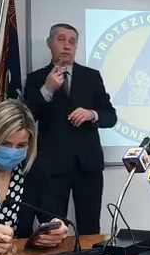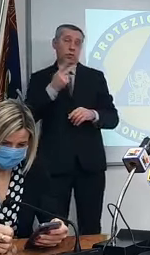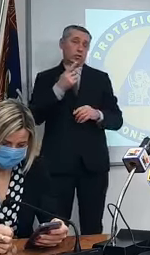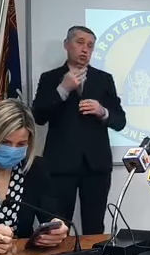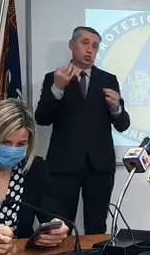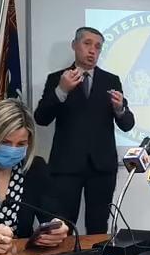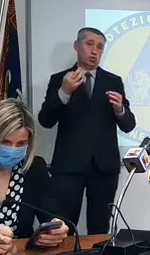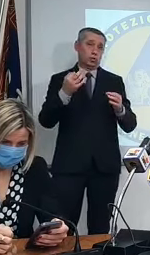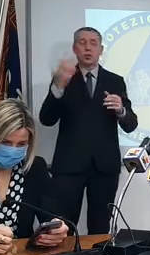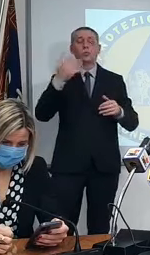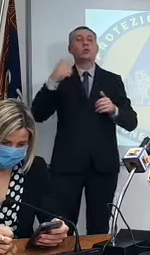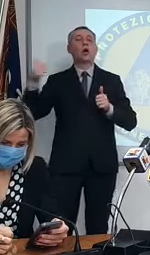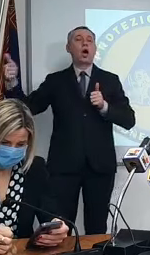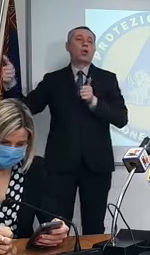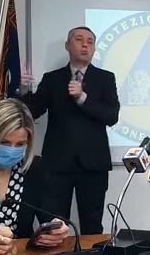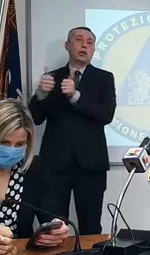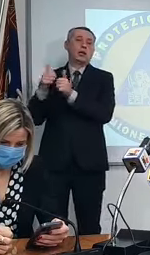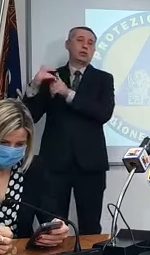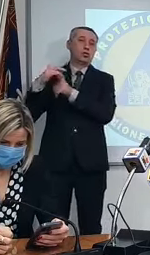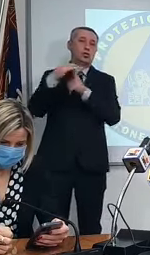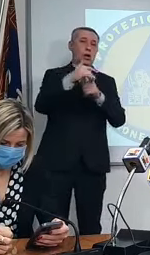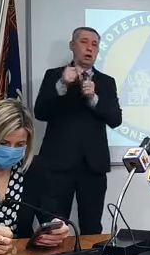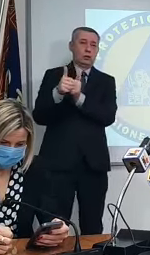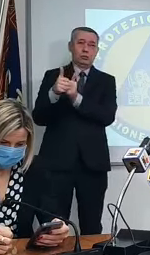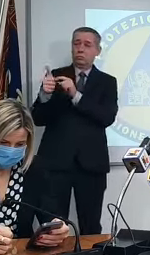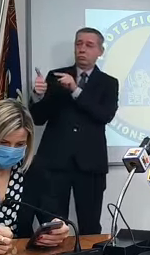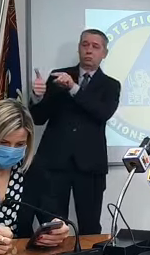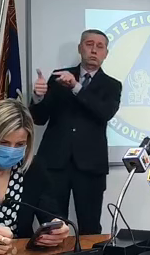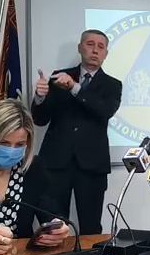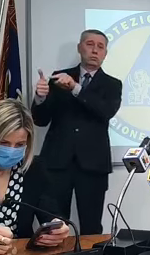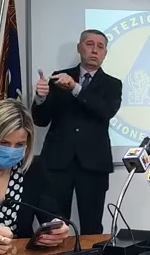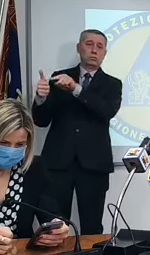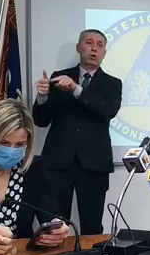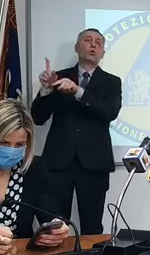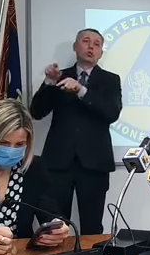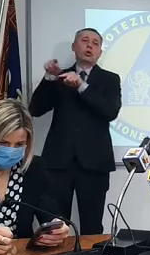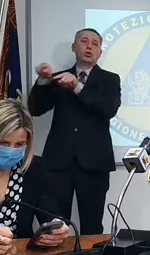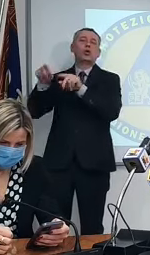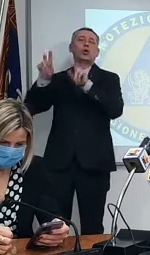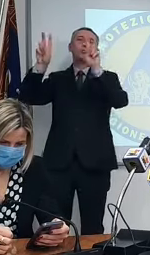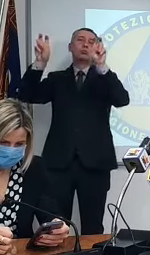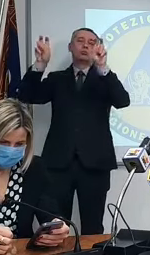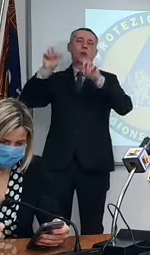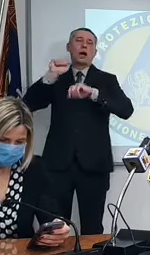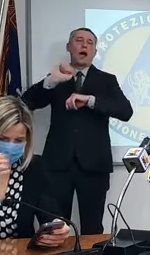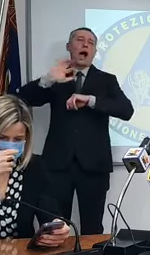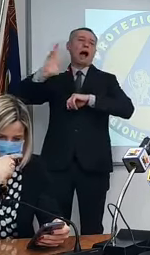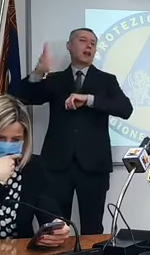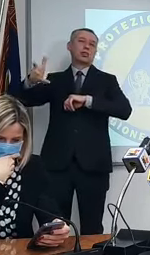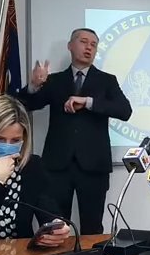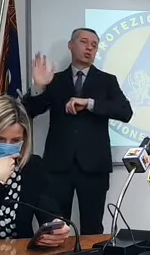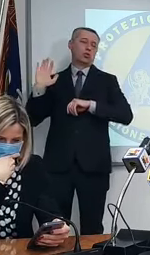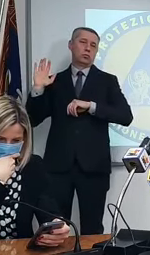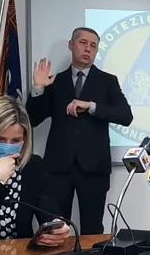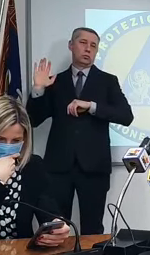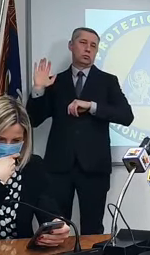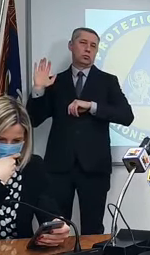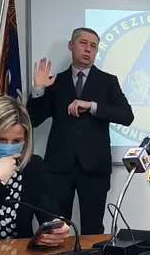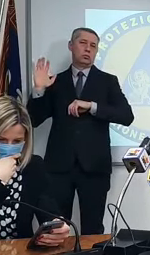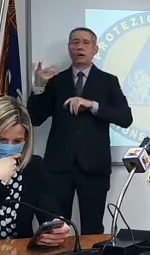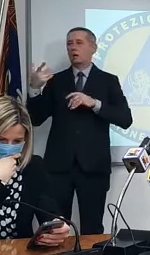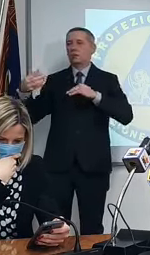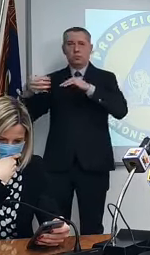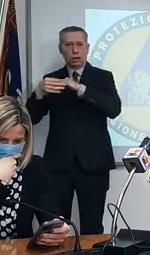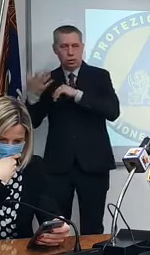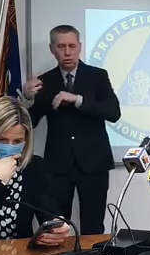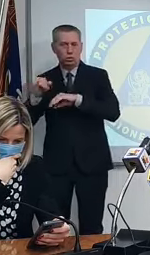l'accompagnatore over 65 è un altro però per me è un'opera di civiltà perché poi sono coniugi alla